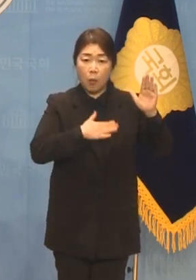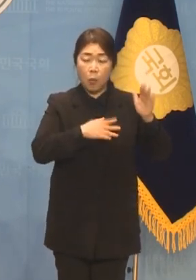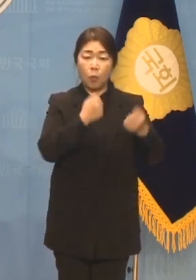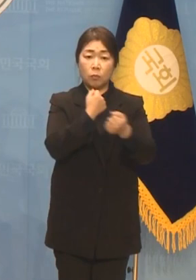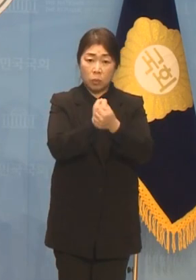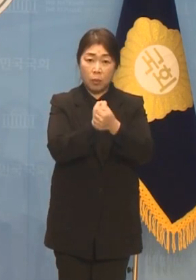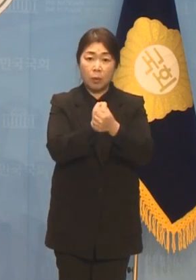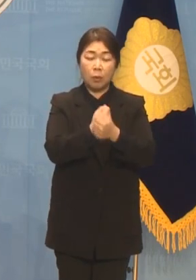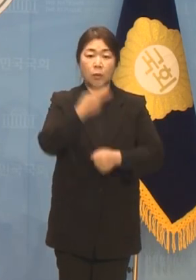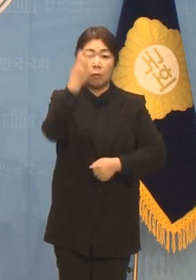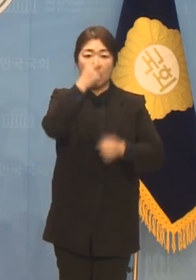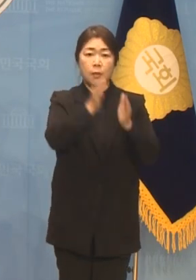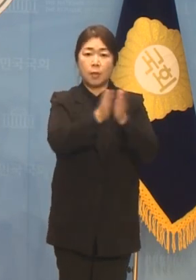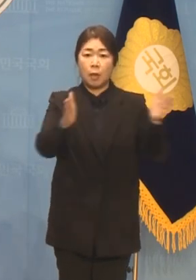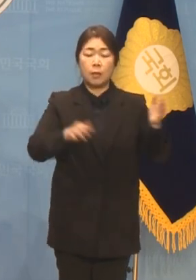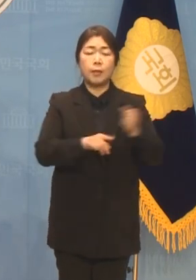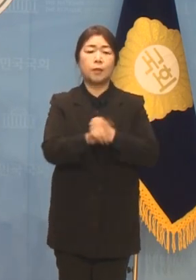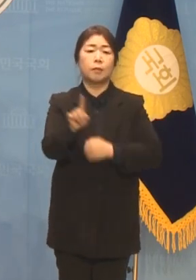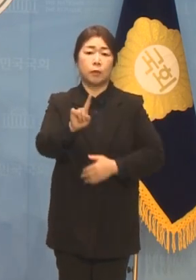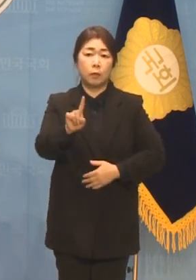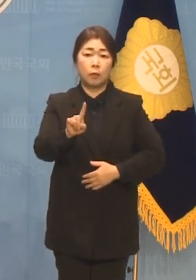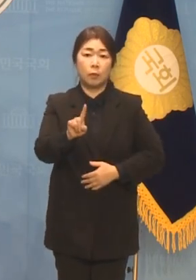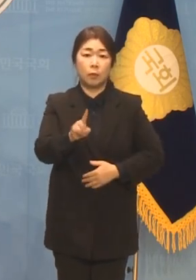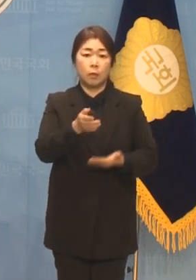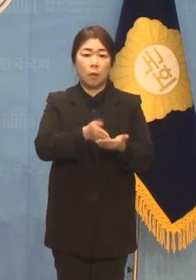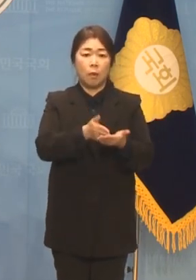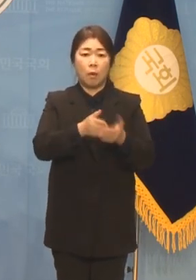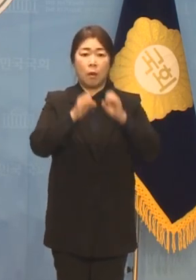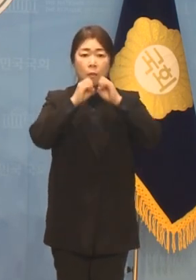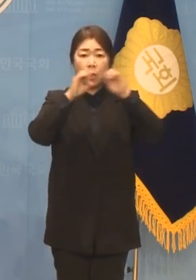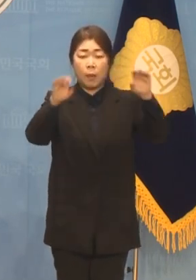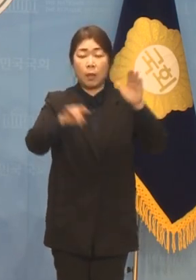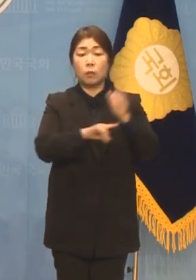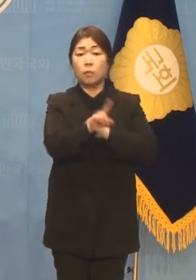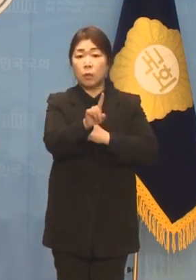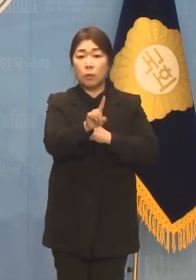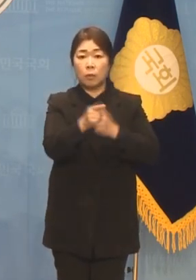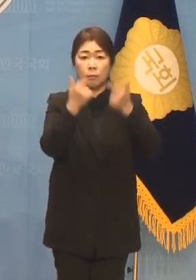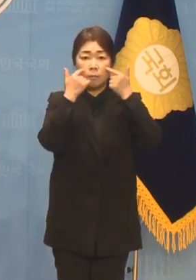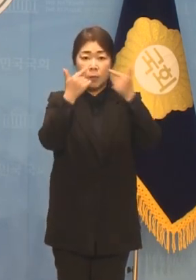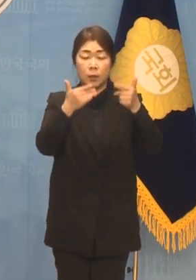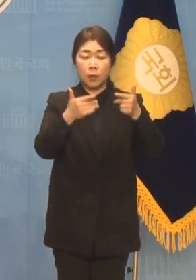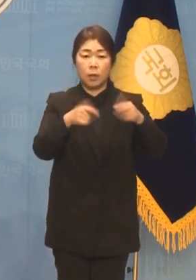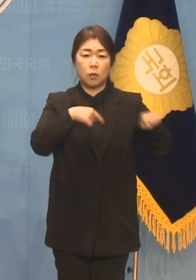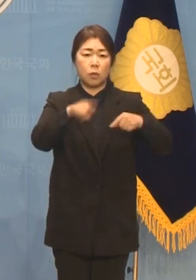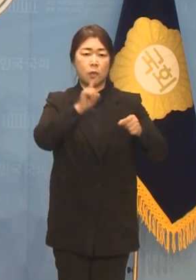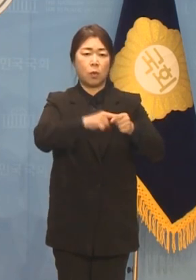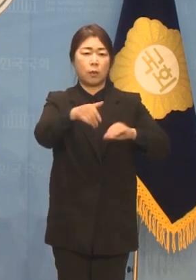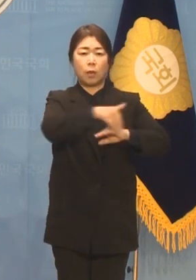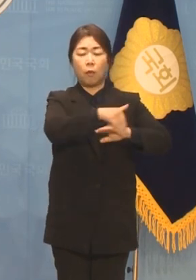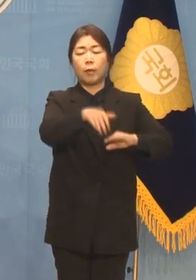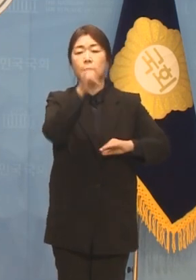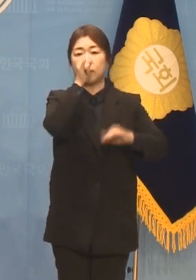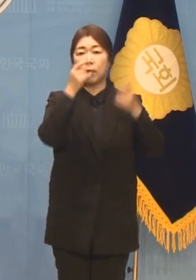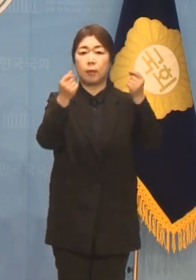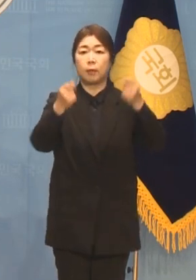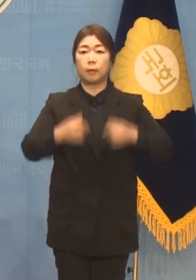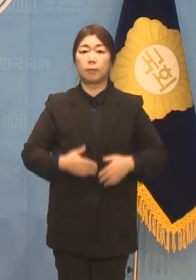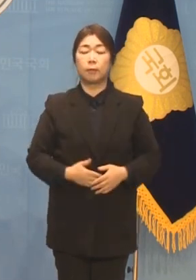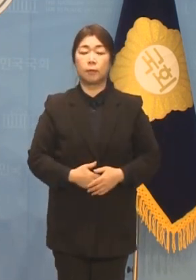조사에 착수했다고 언론 플레이를 한 것은 명백히 정치적 의도가 있는 것입니다